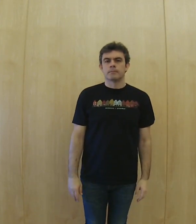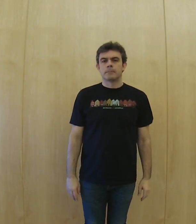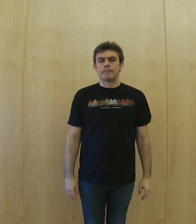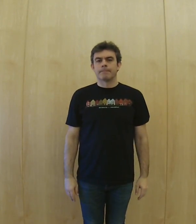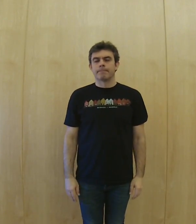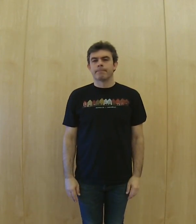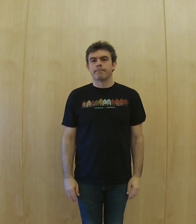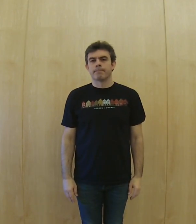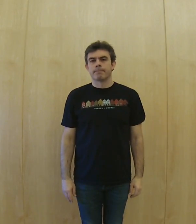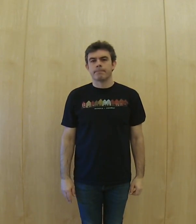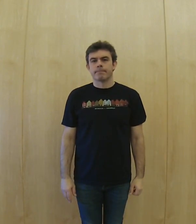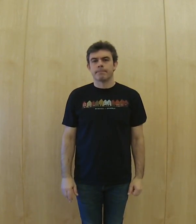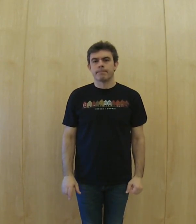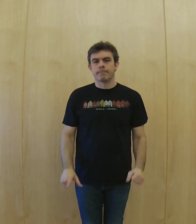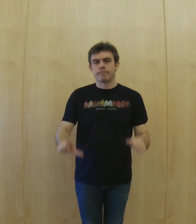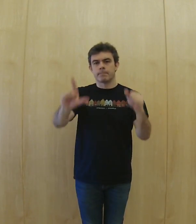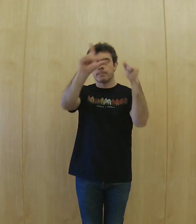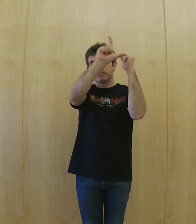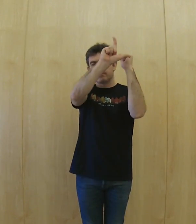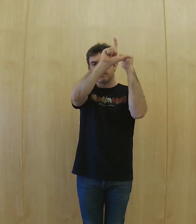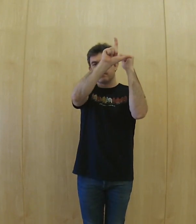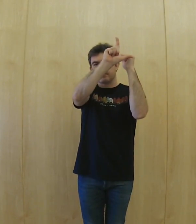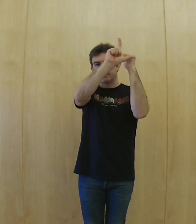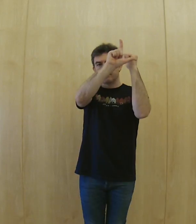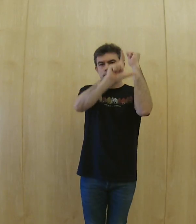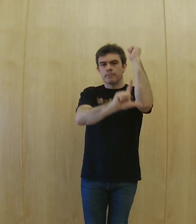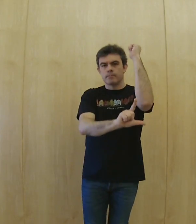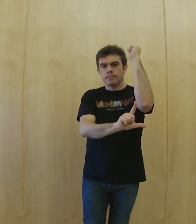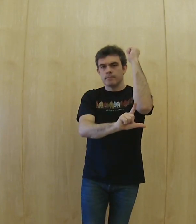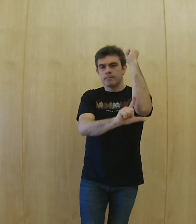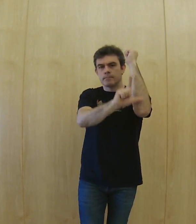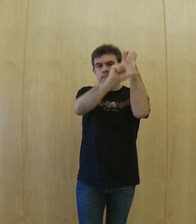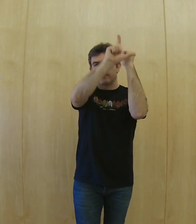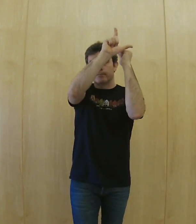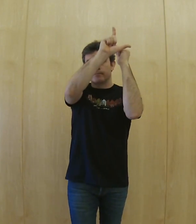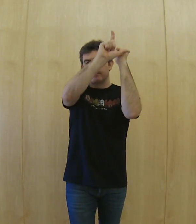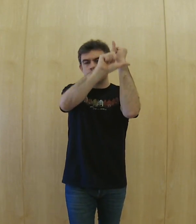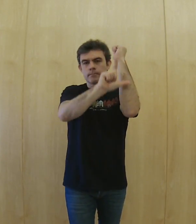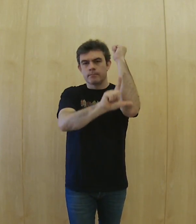regulador de la altura del sonido, parte del cuerpo y parte del espacio con todo el cuerpo,